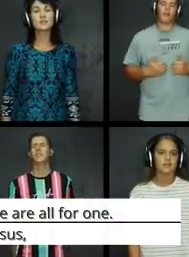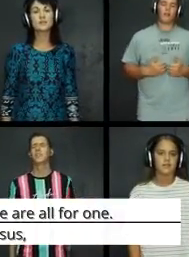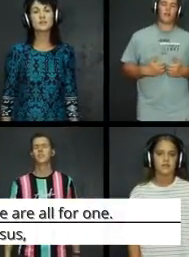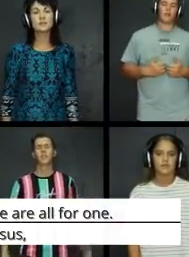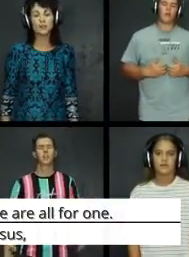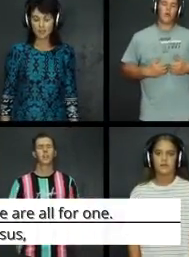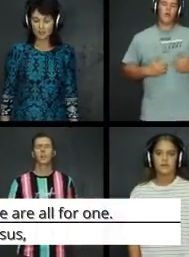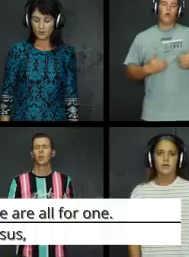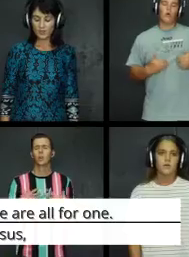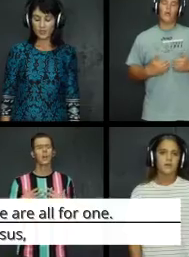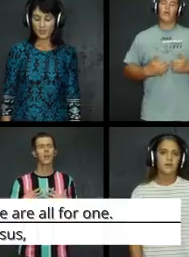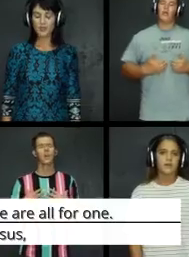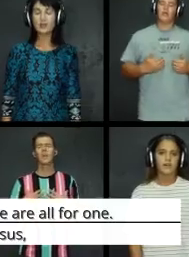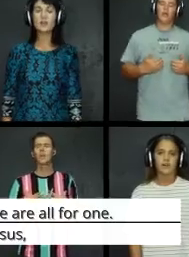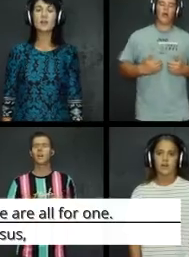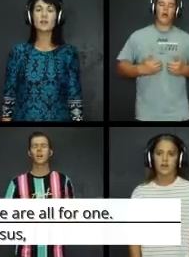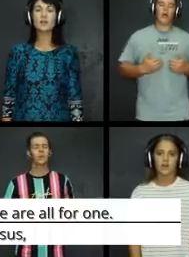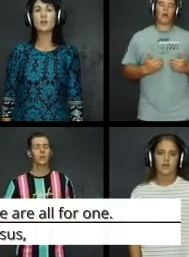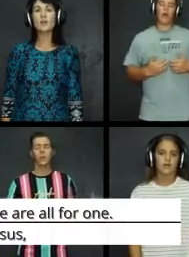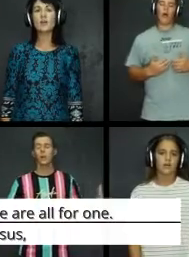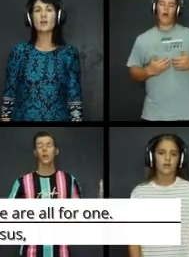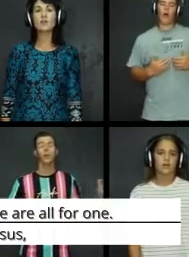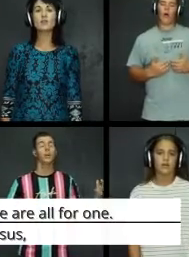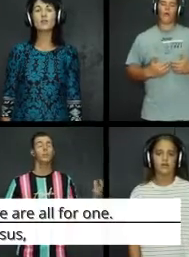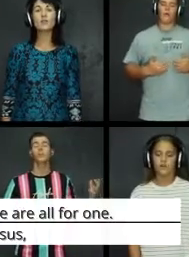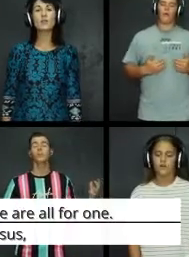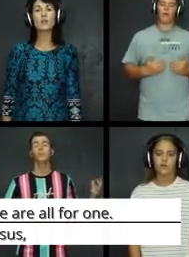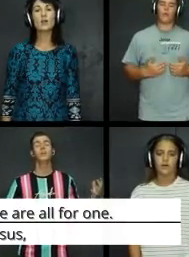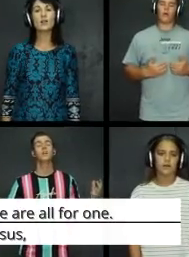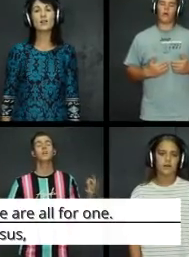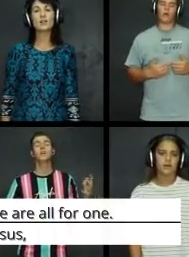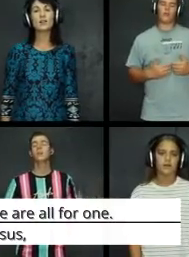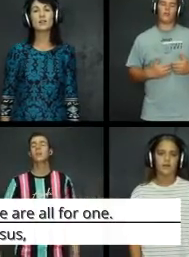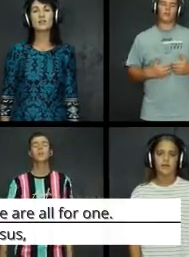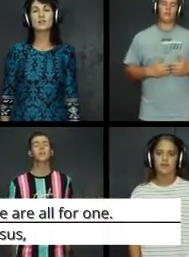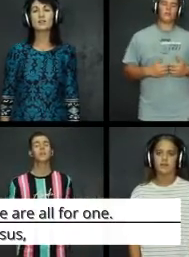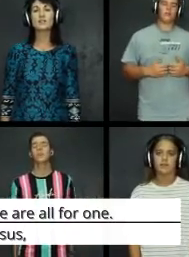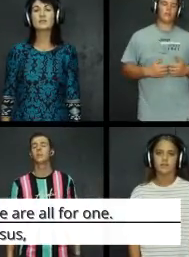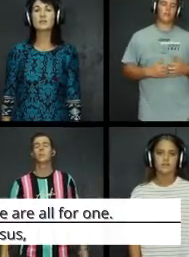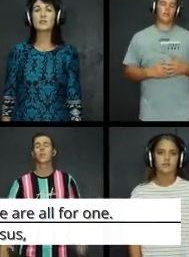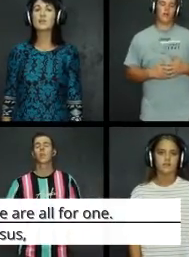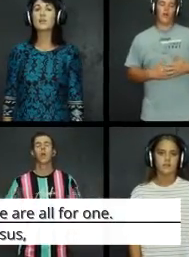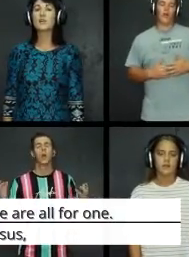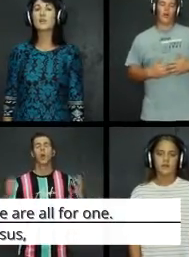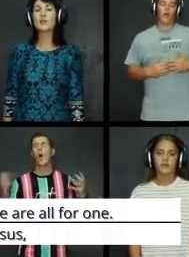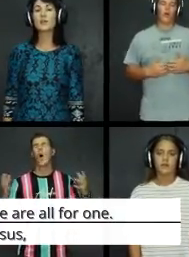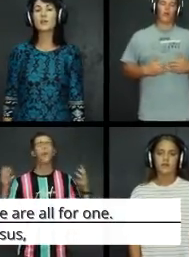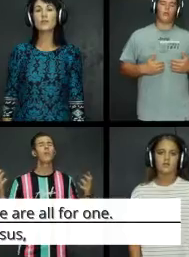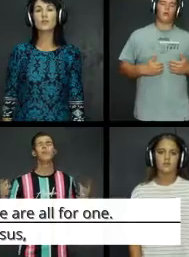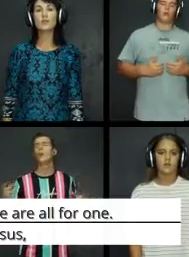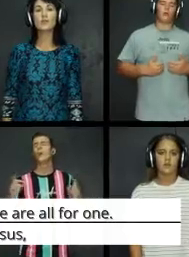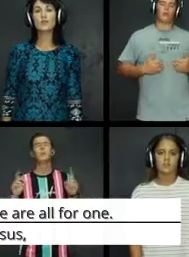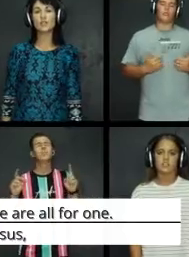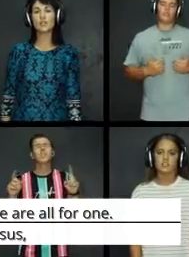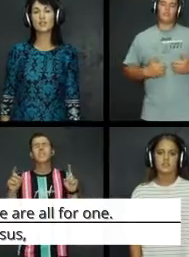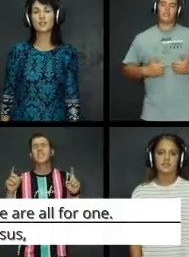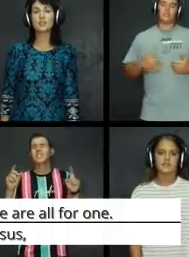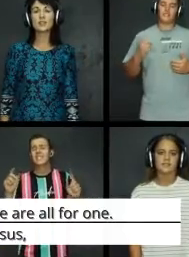we are all for one all for Jesus